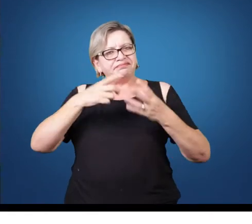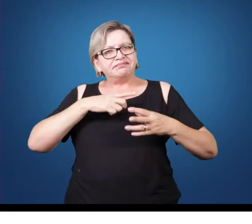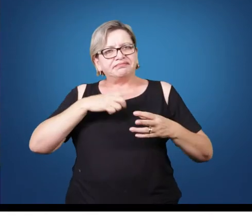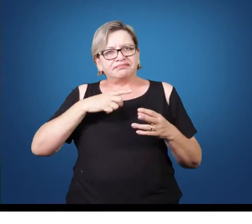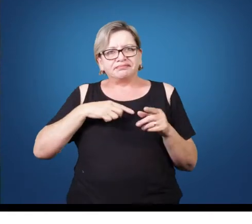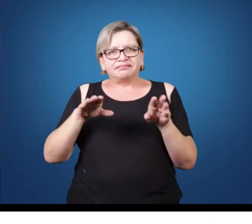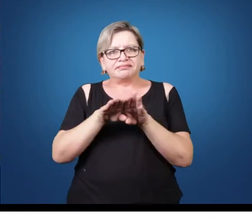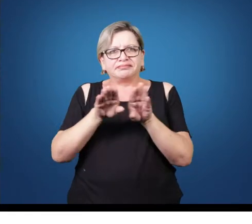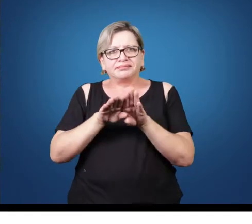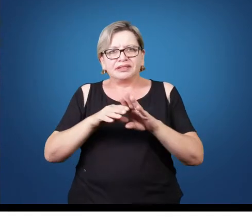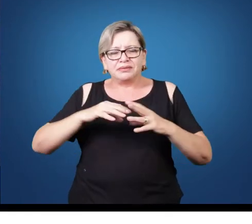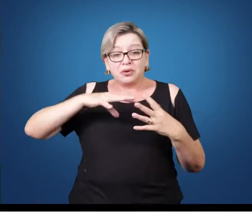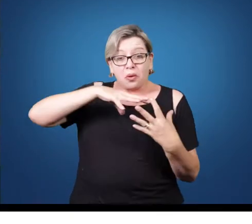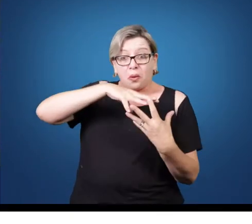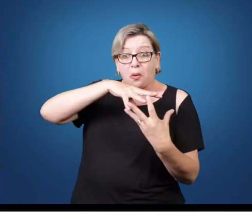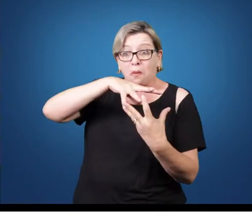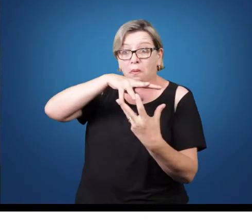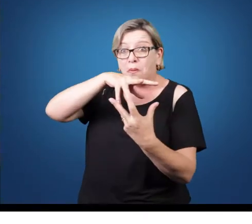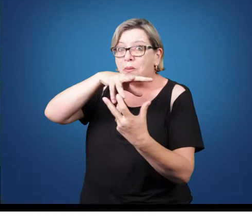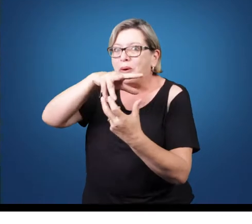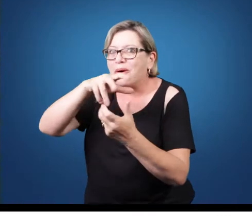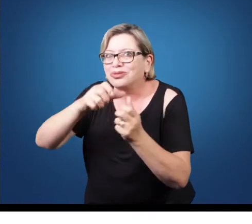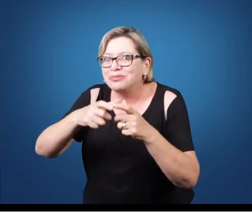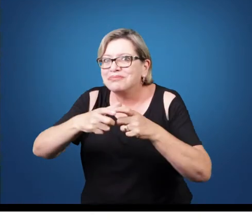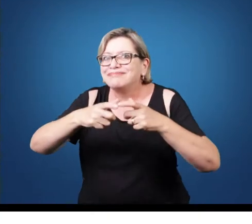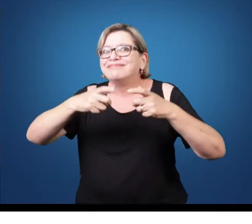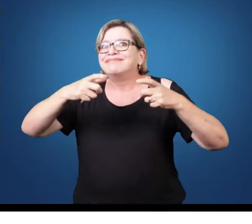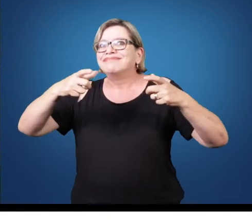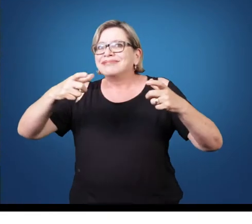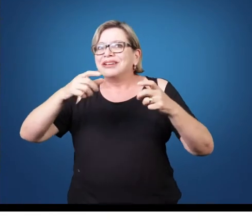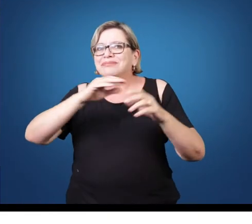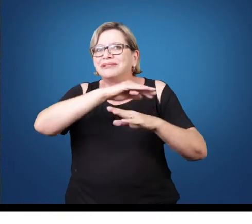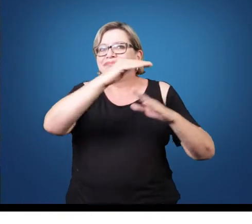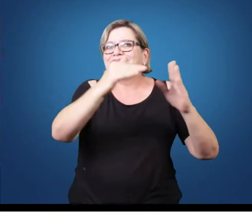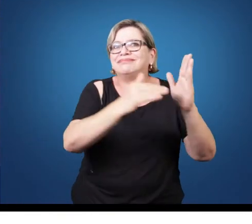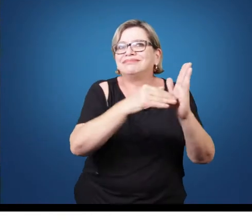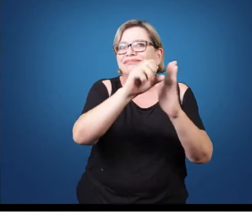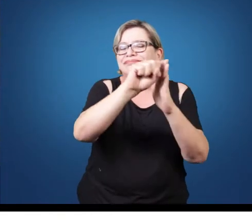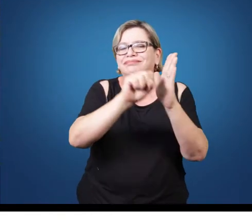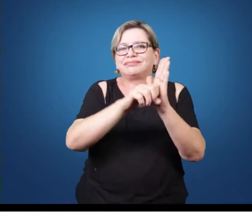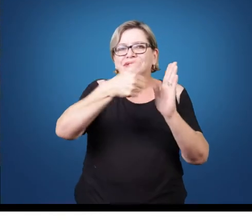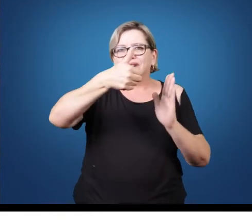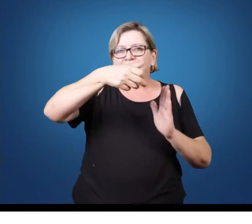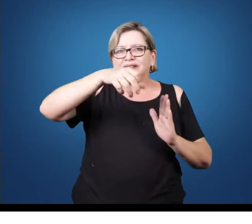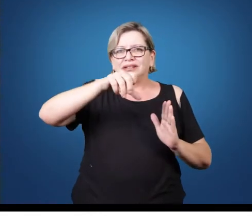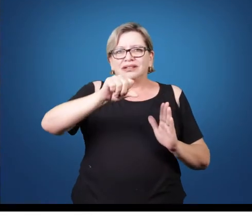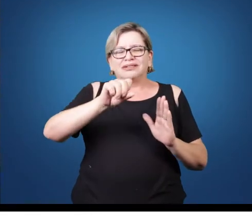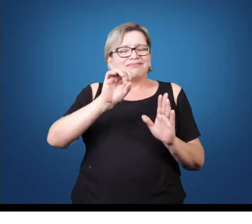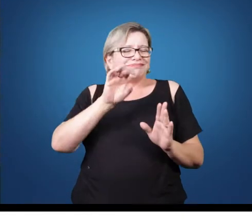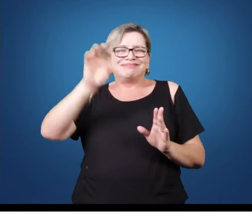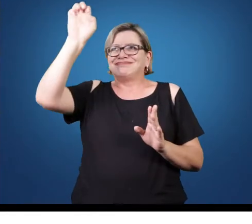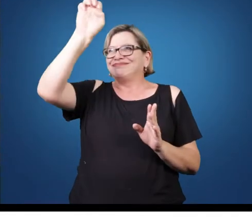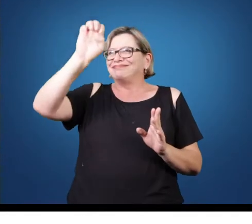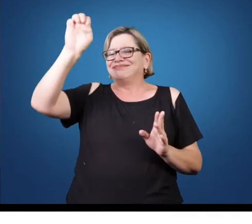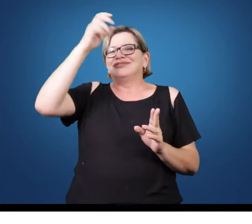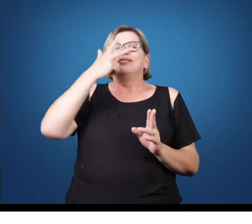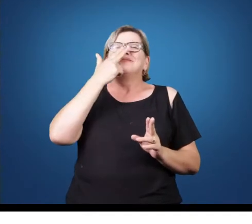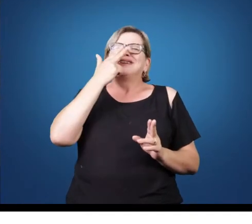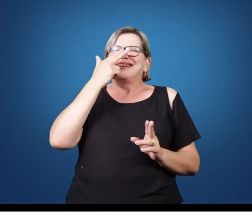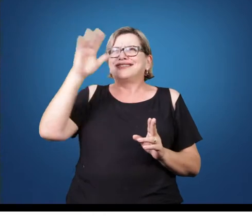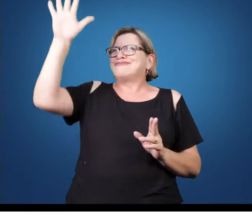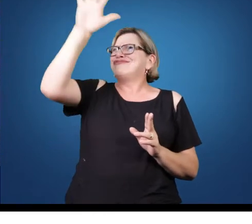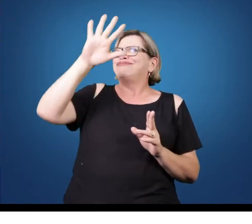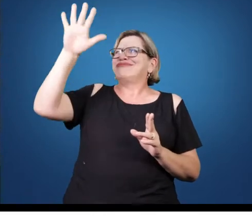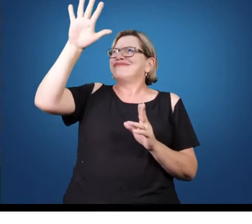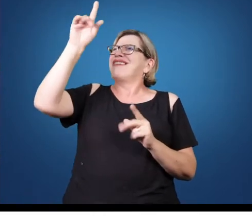pelo aumento do mundo, porque até o século XX, até o século XIX, o mundo era apenas a Europa. Tristemente